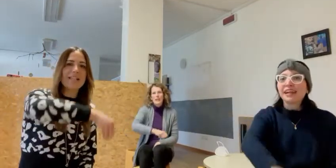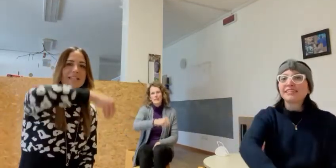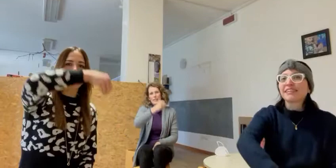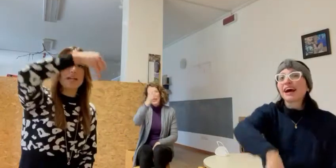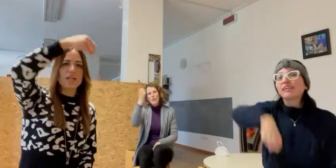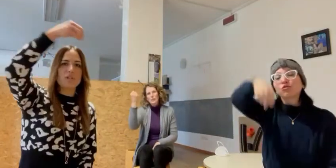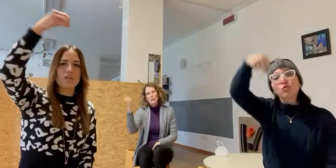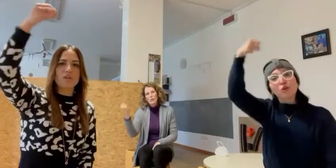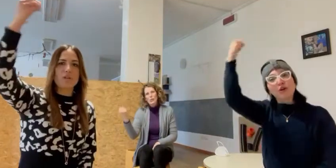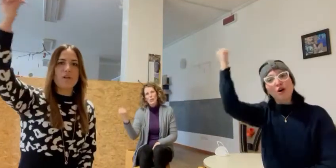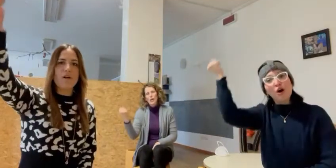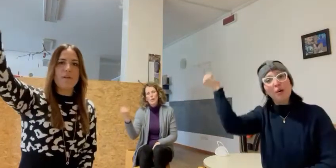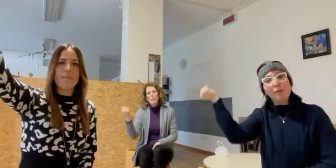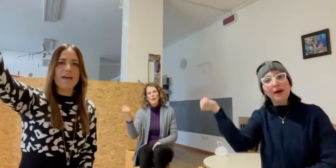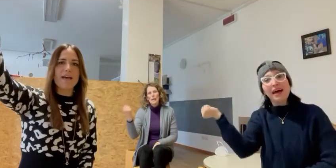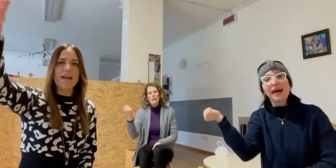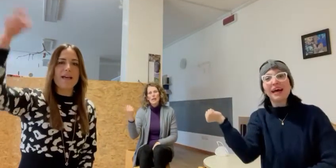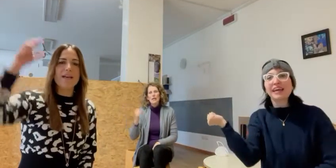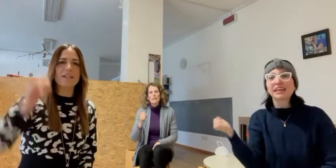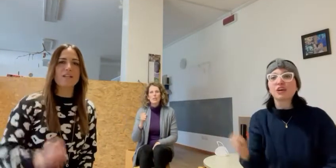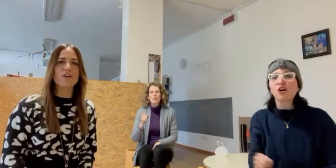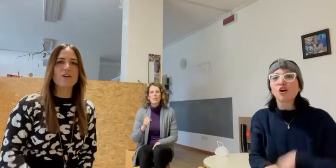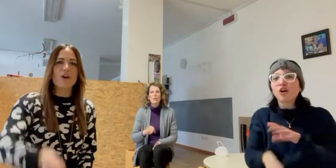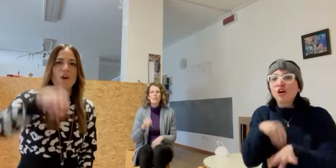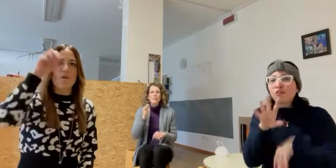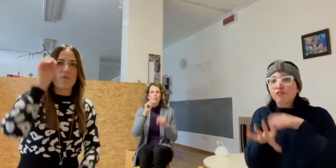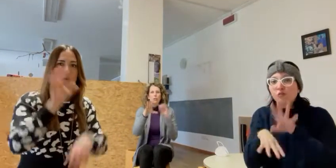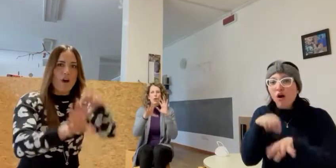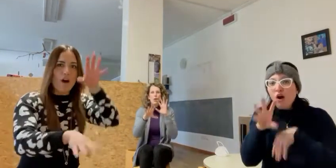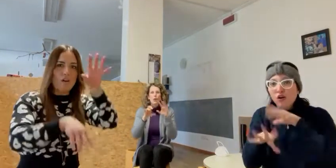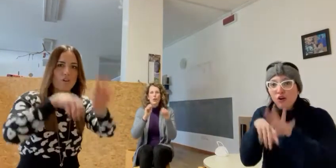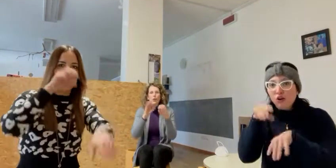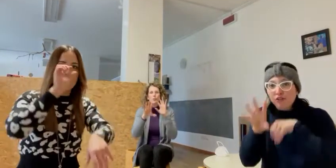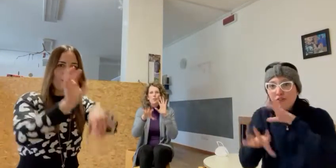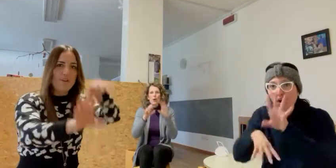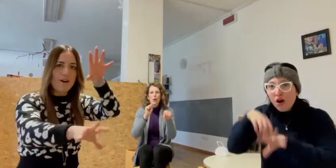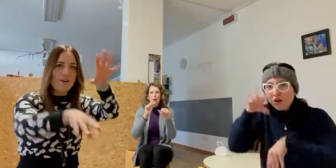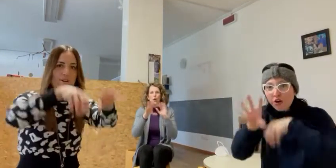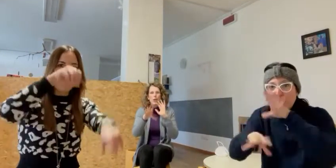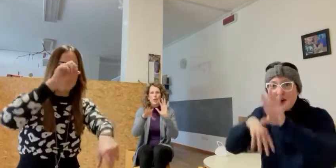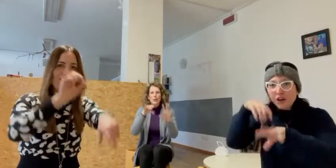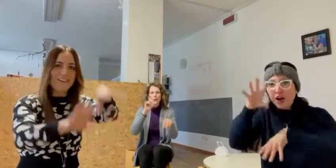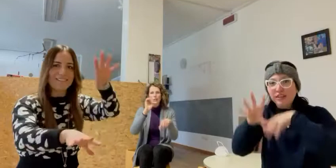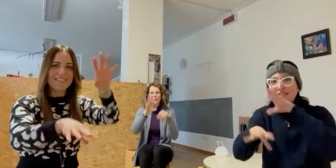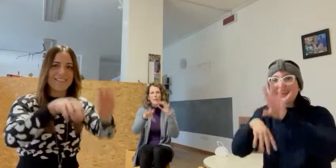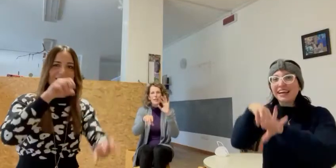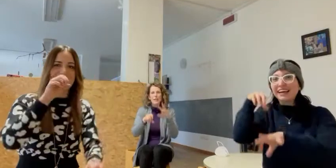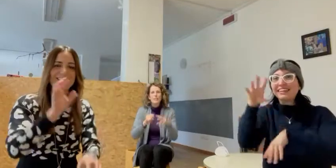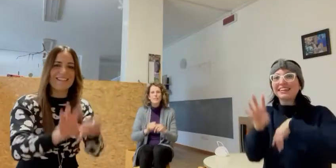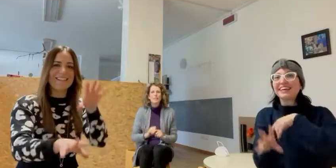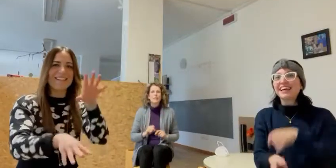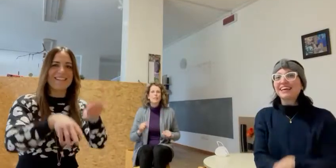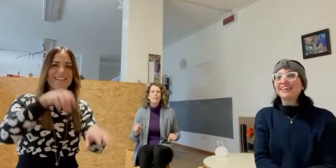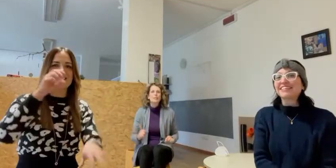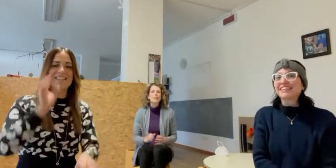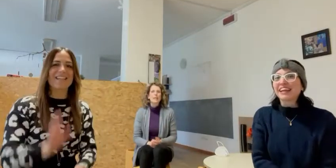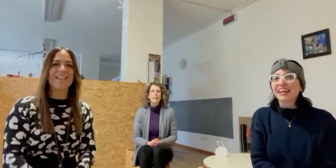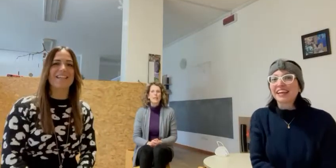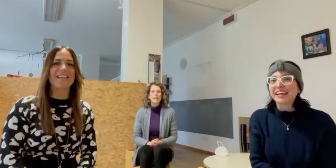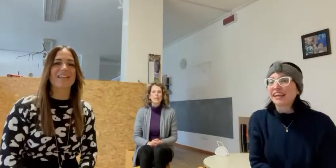alza sul coperchio Fuoco, fuoco, notte di le streghe